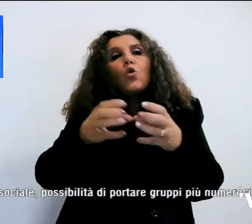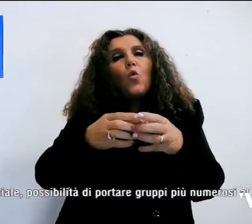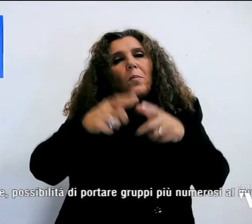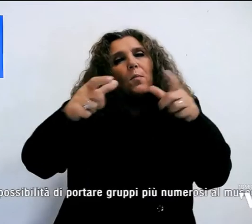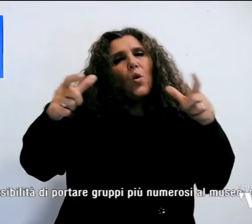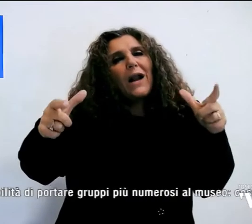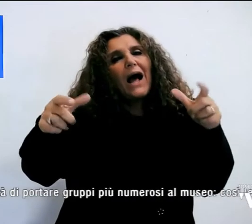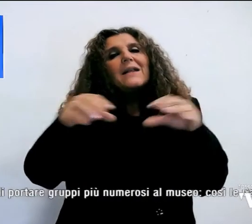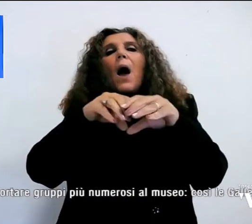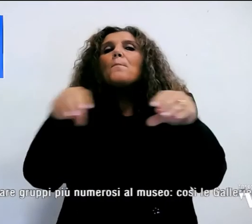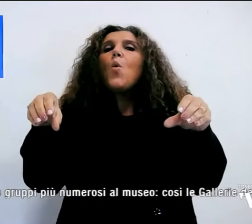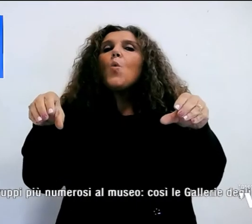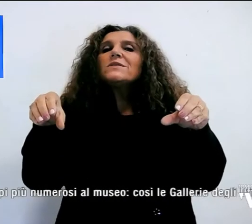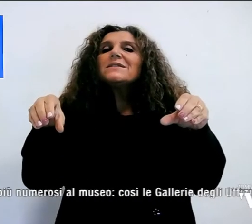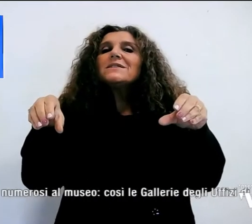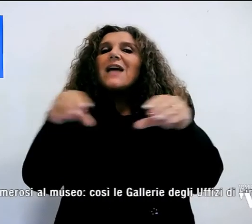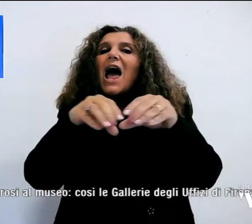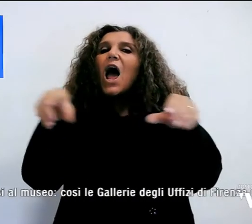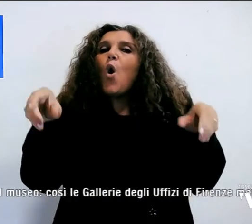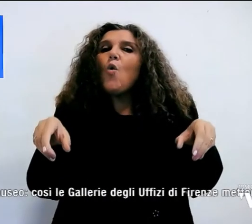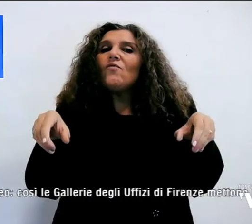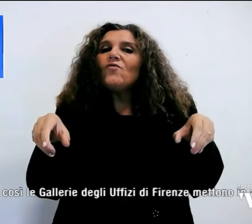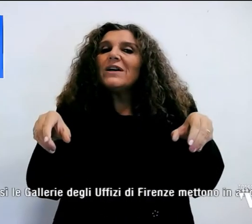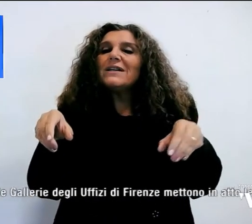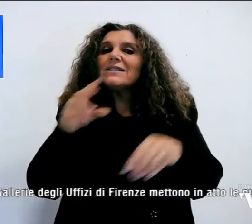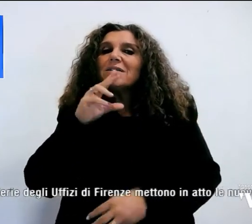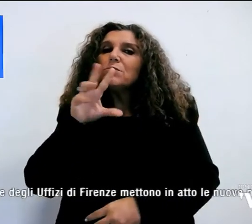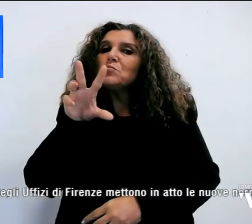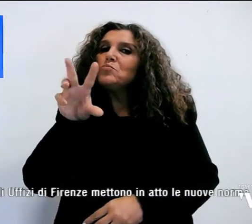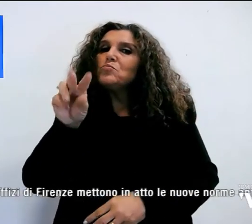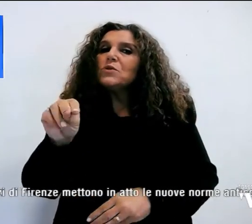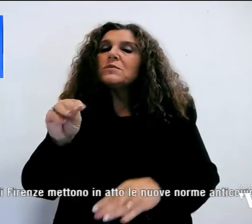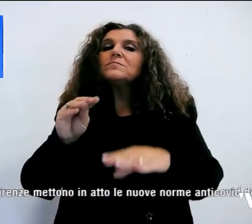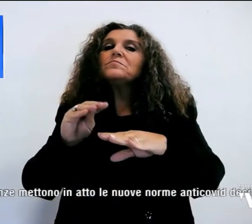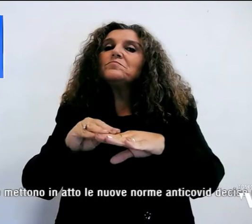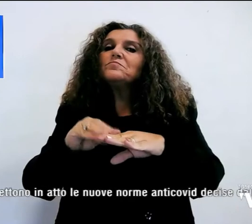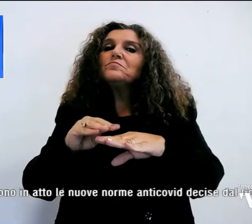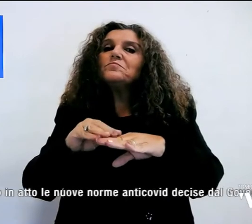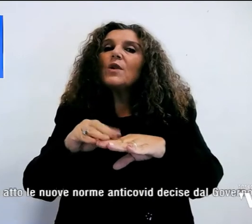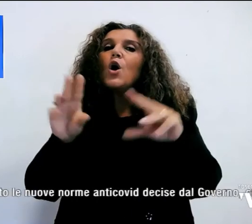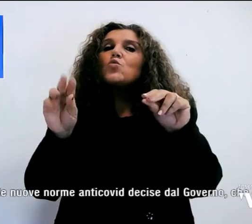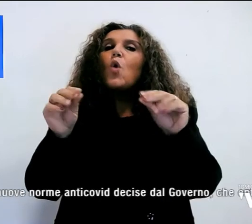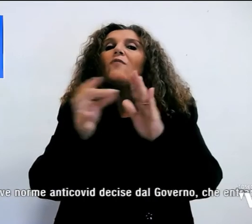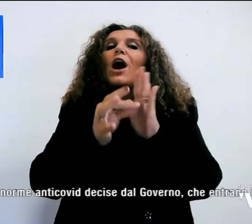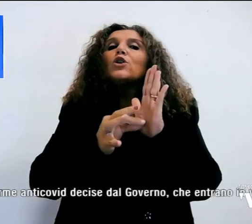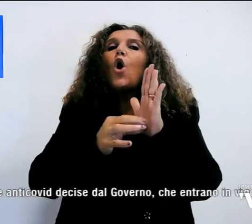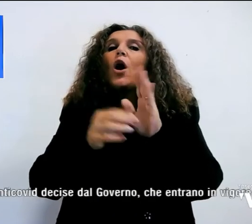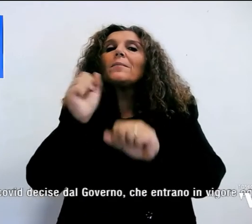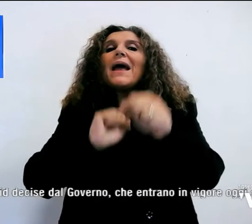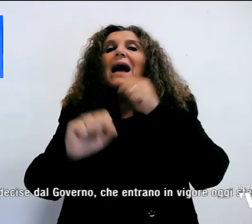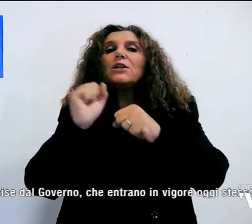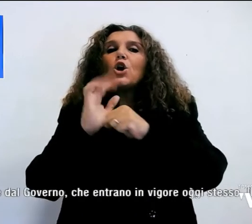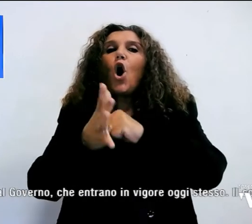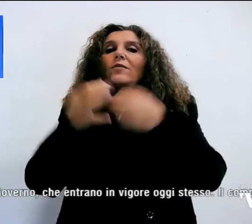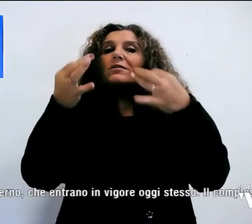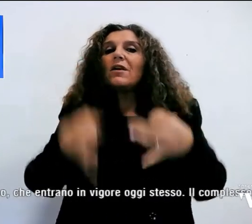museo. Così le gallerie degli uffizi a Firenze mettono in atto le nuove norme anti-Covid decise dal governo